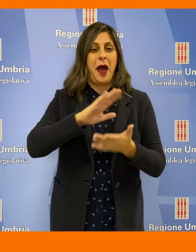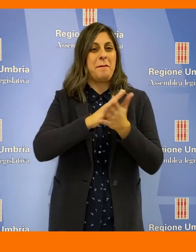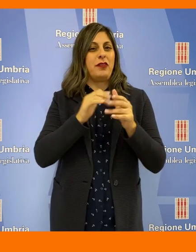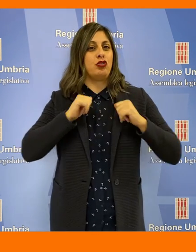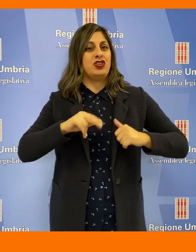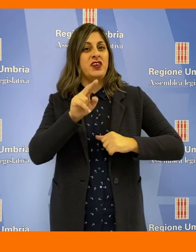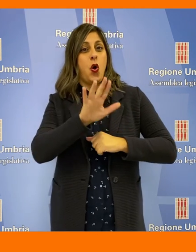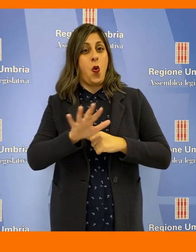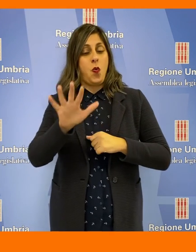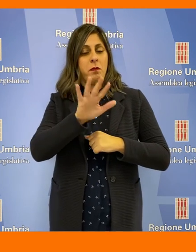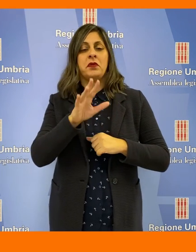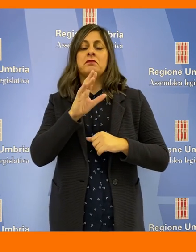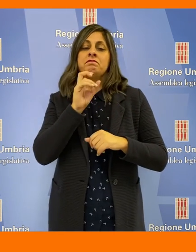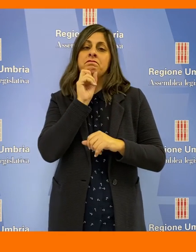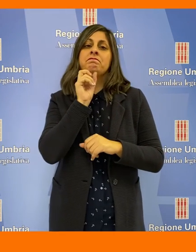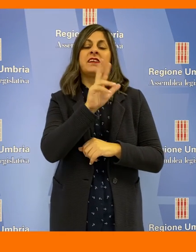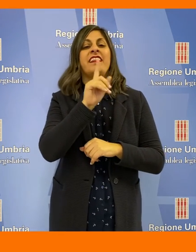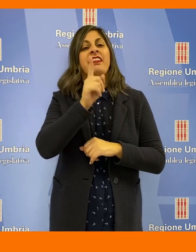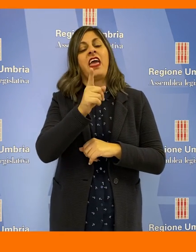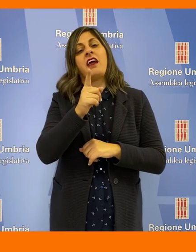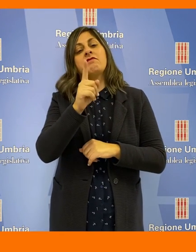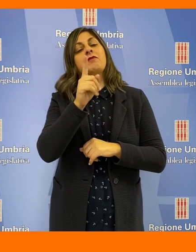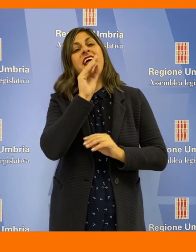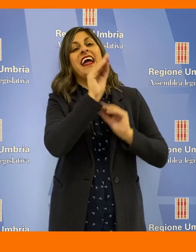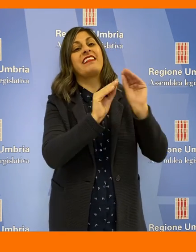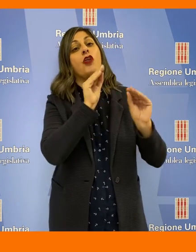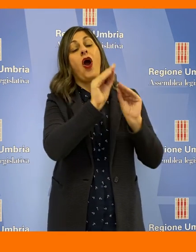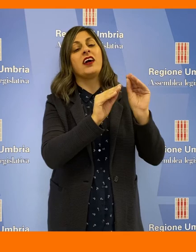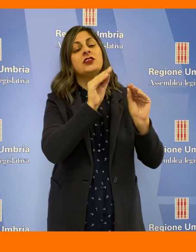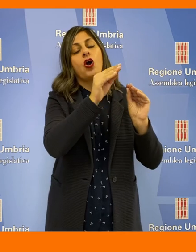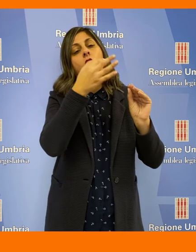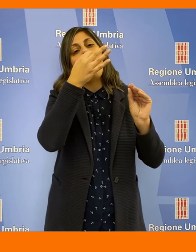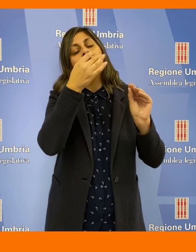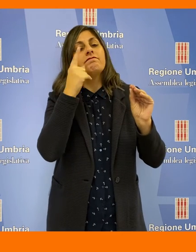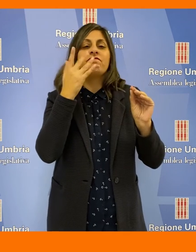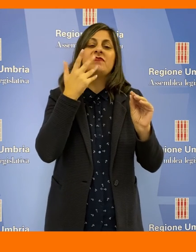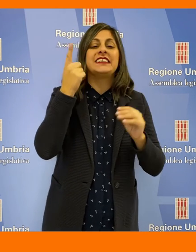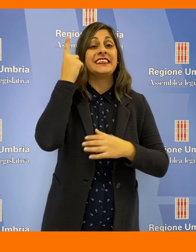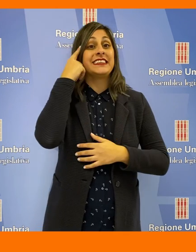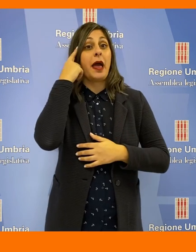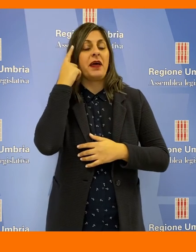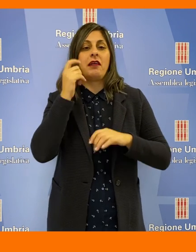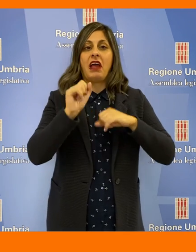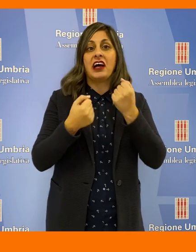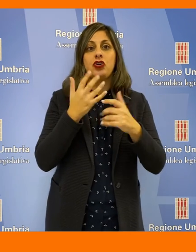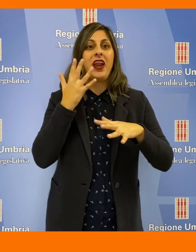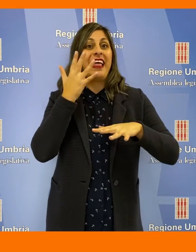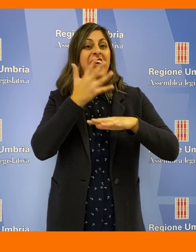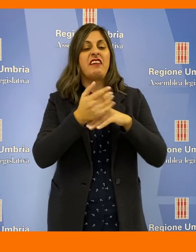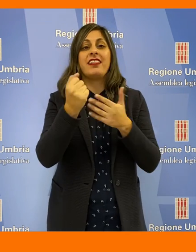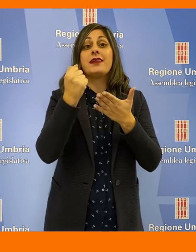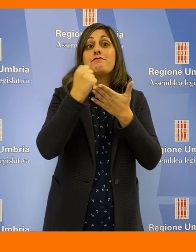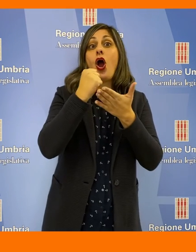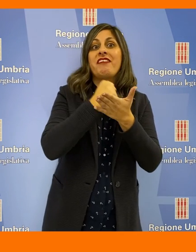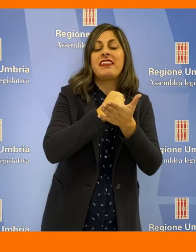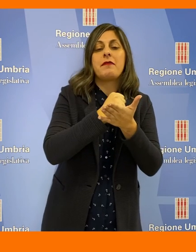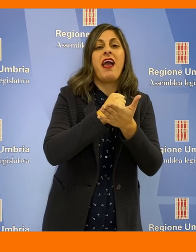civico per l'Umbria, annuncia la presentazione di una interrogazione per conoscere azioni, interventi e provvedimenti che la Giunta